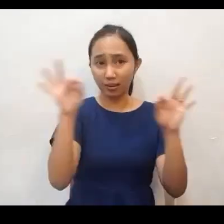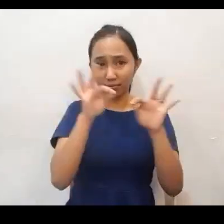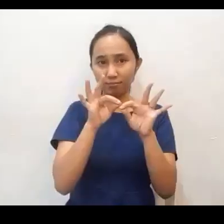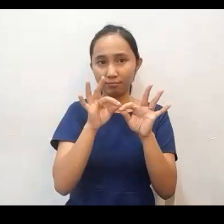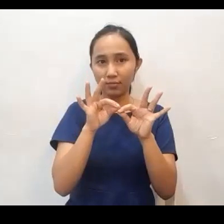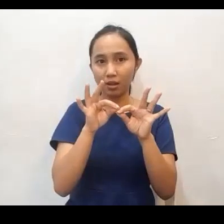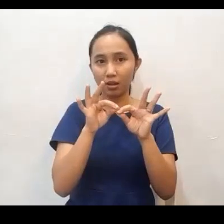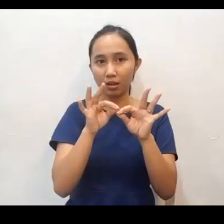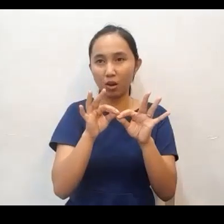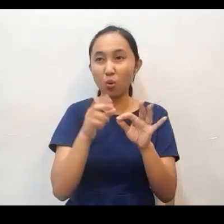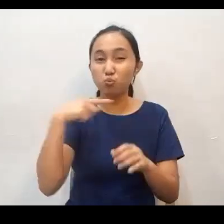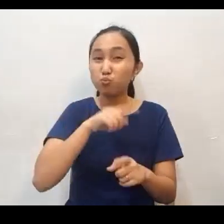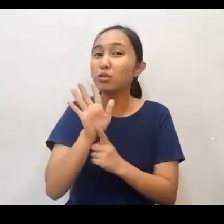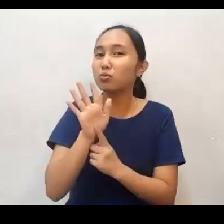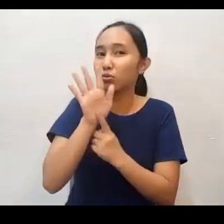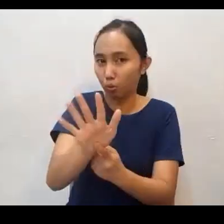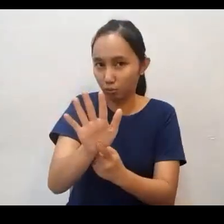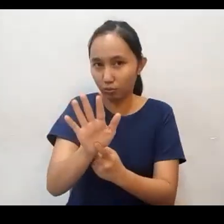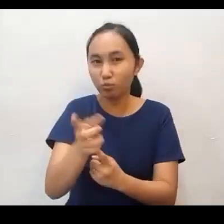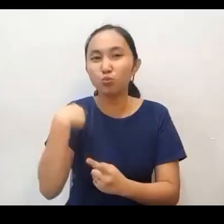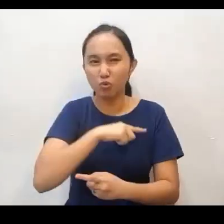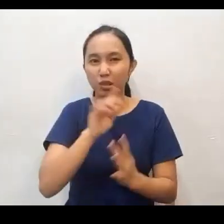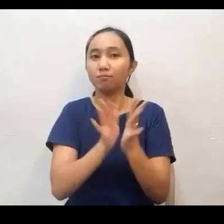Kaya ipakita niyo po sa kanila na kayo'y krisyano.